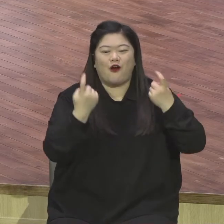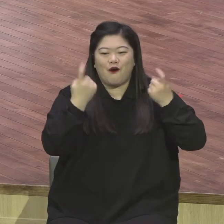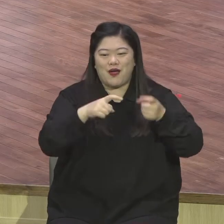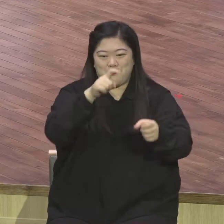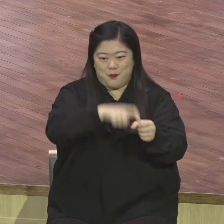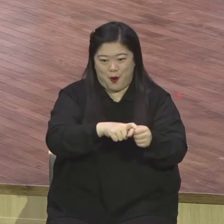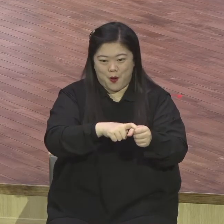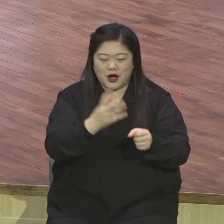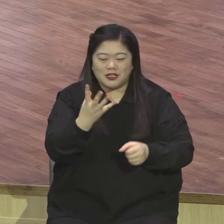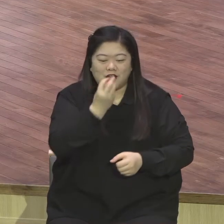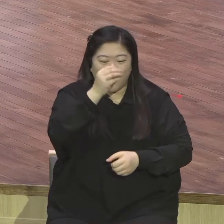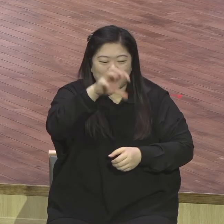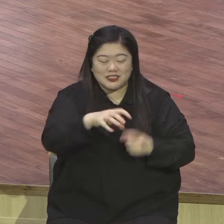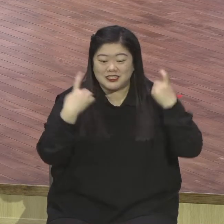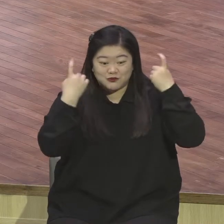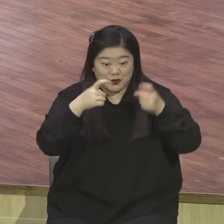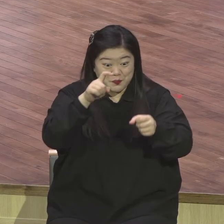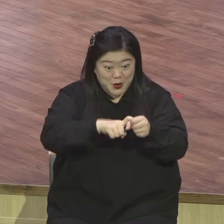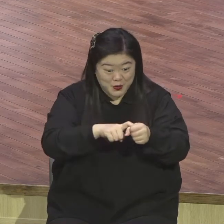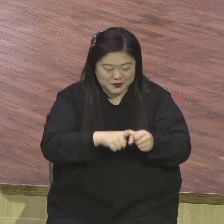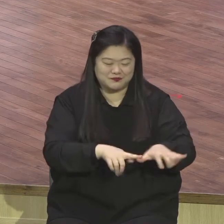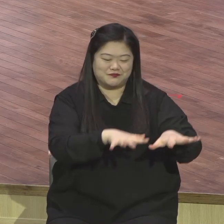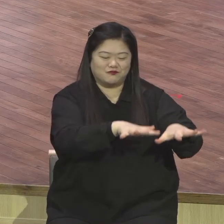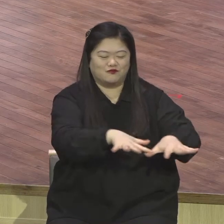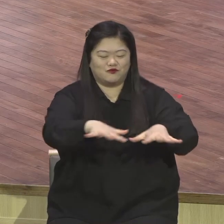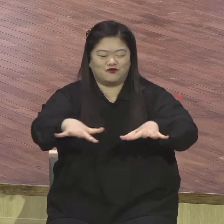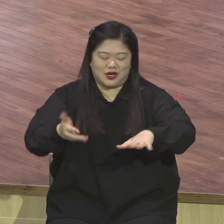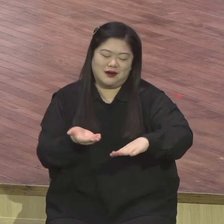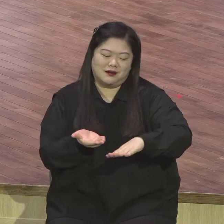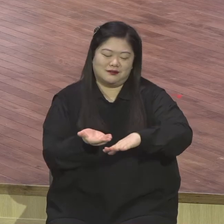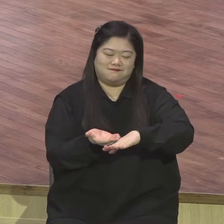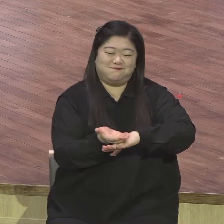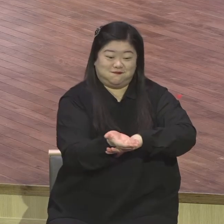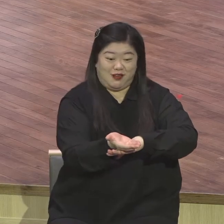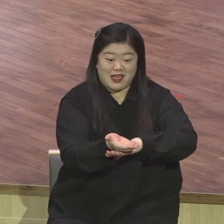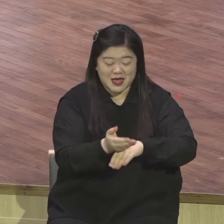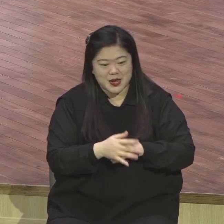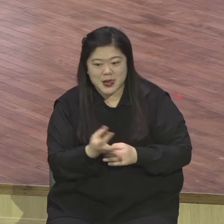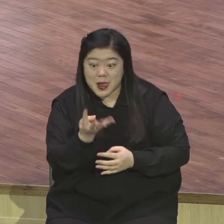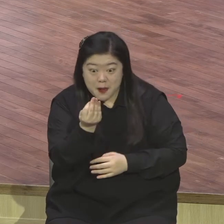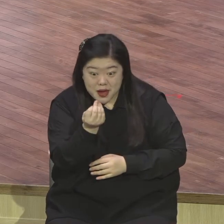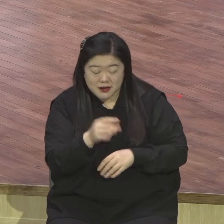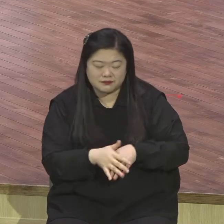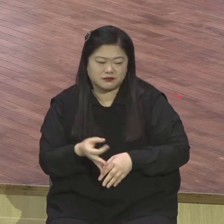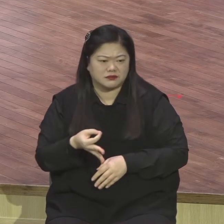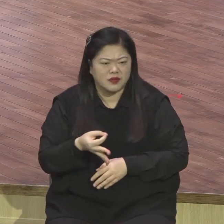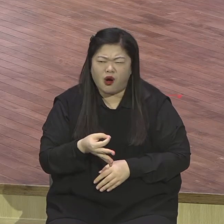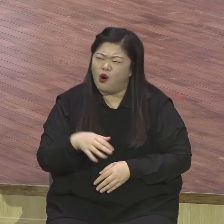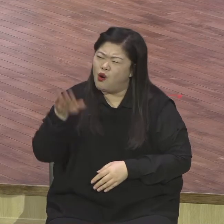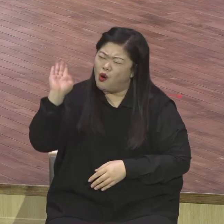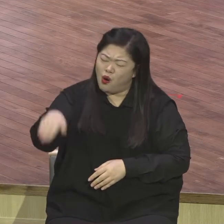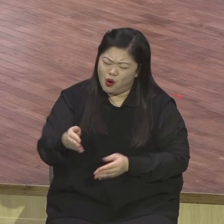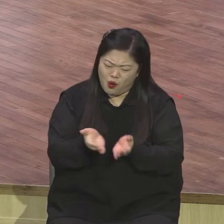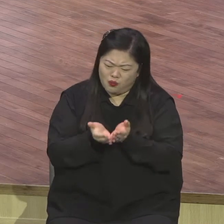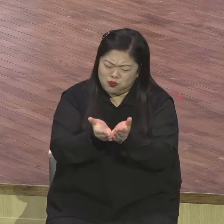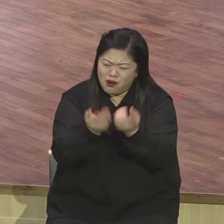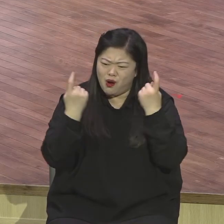여행객이 배 싹이 너무 비싸다라고 불평을 하니까 선장이